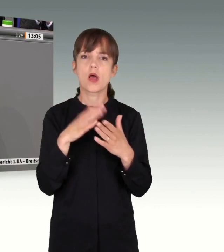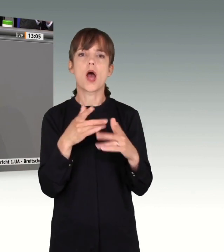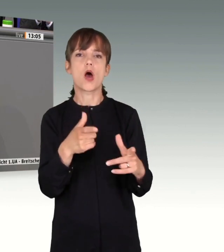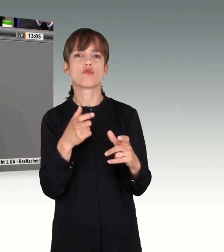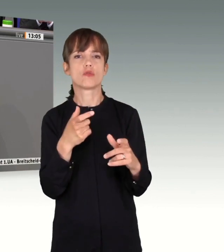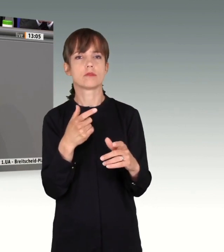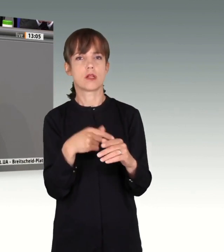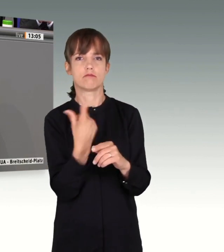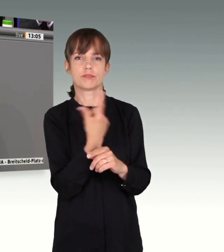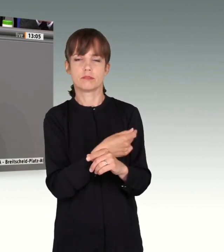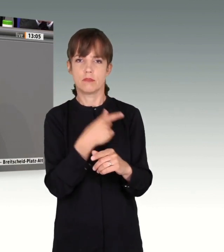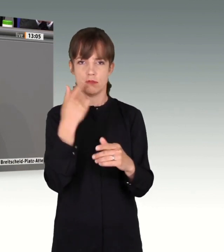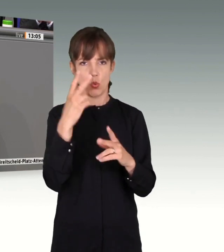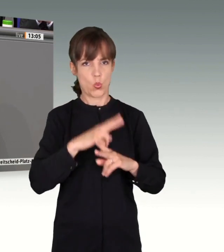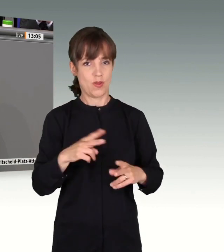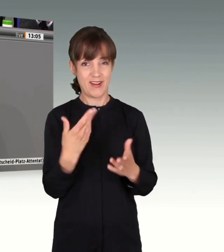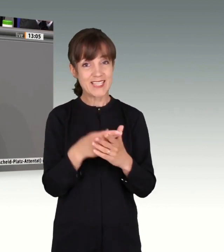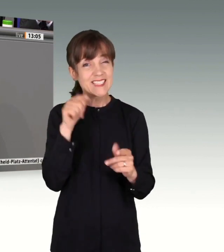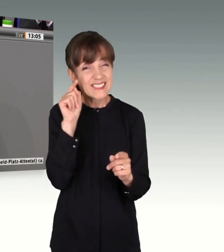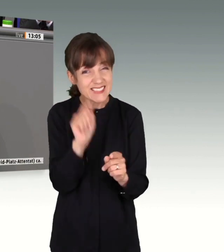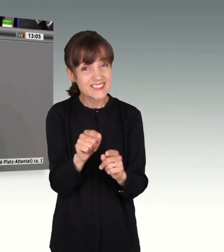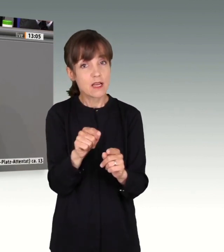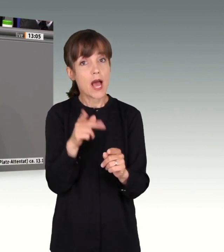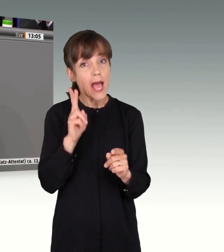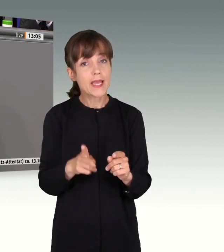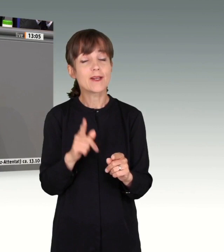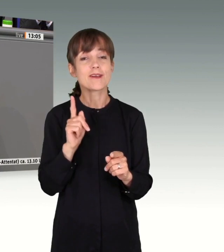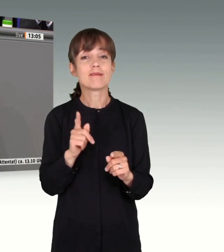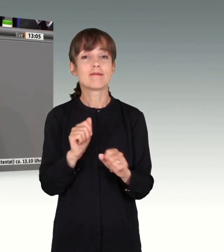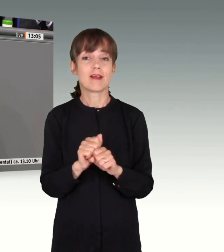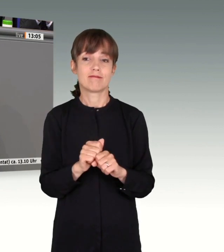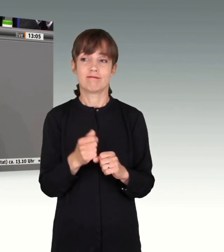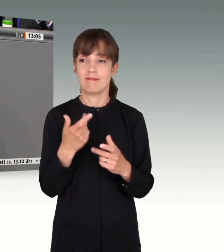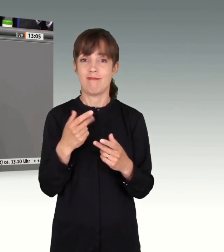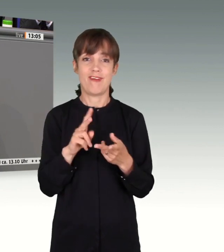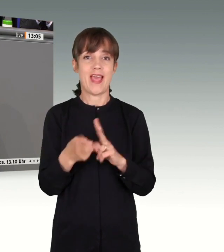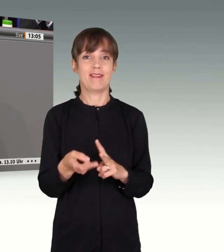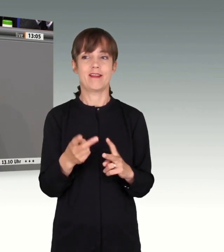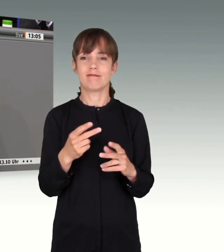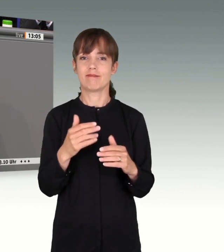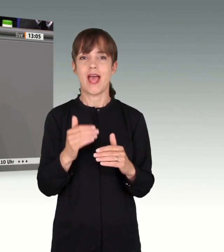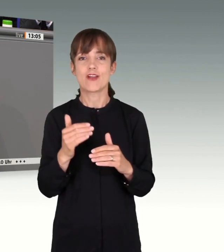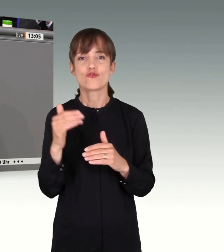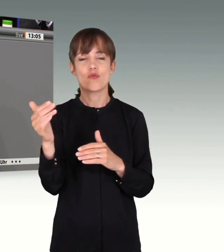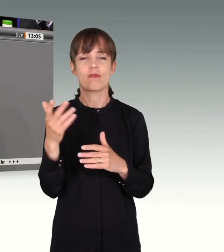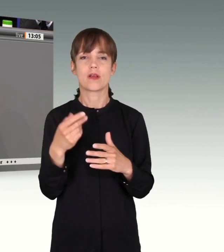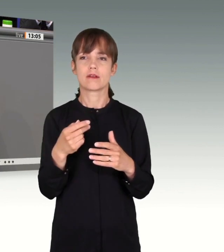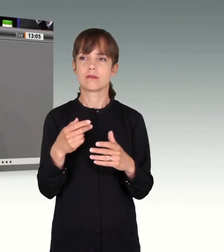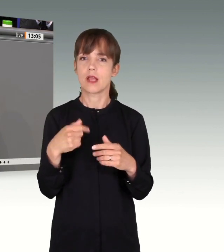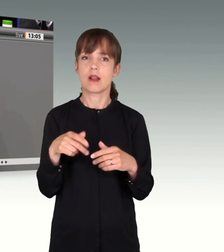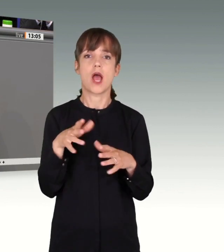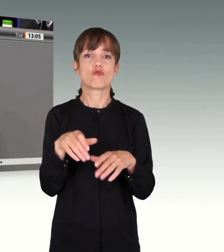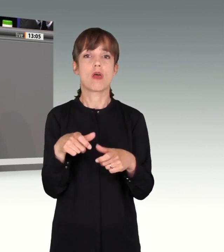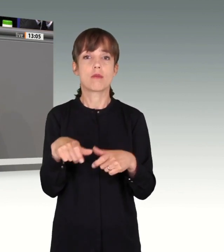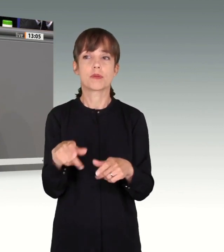Ruhe gelassen hat. War das vielleicht der Wendepunkt, wo wir hätten in Sachen Einstufung, in Sachen Verhinderung des Anschlages nochmal den entsprechenden Wendepunkt